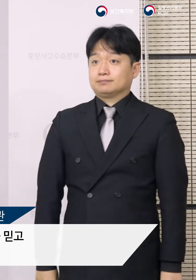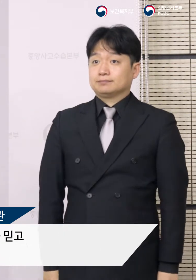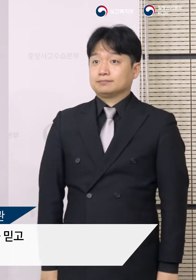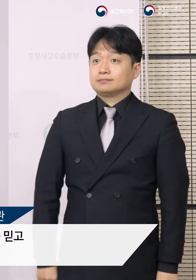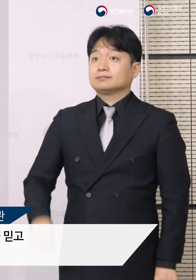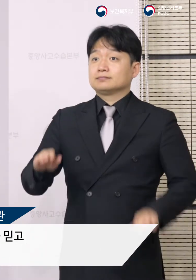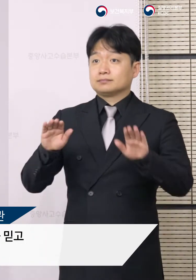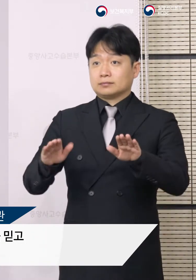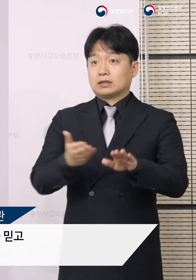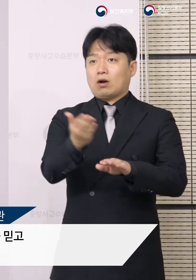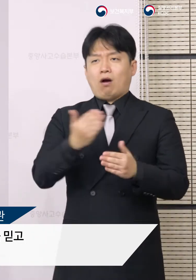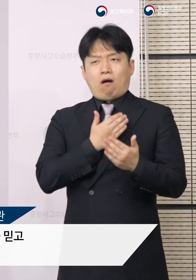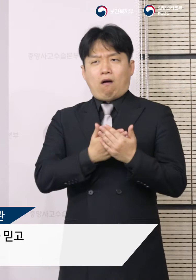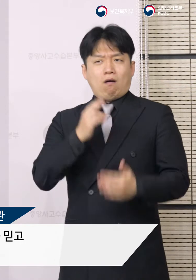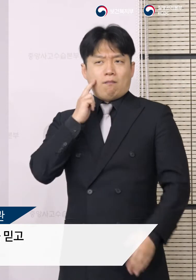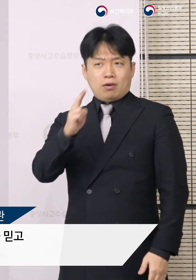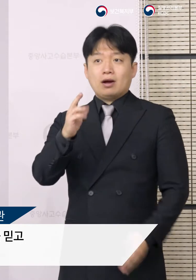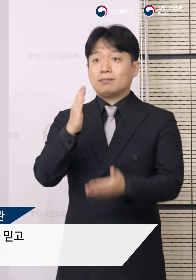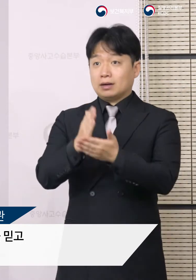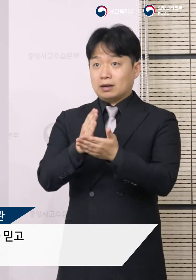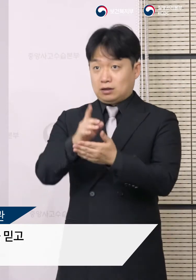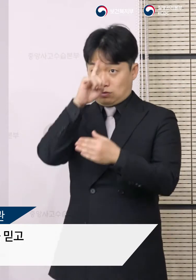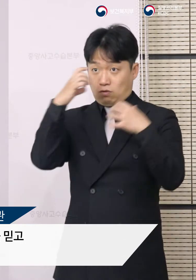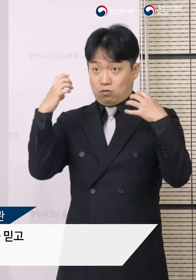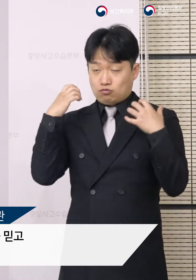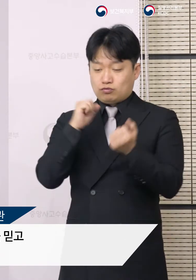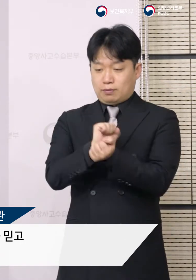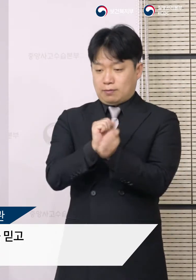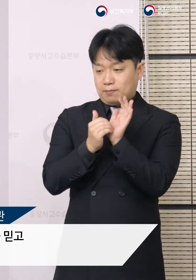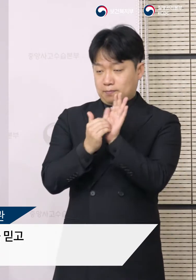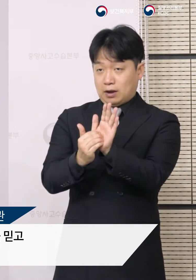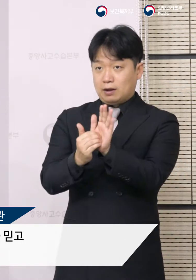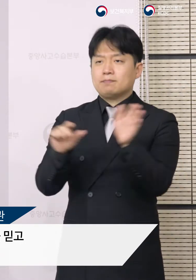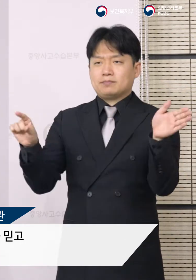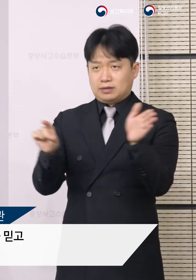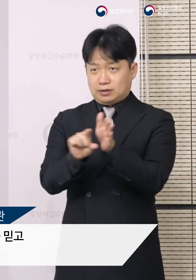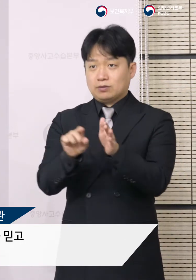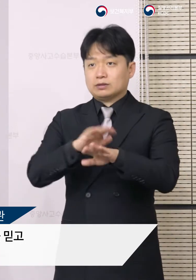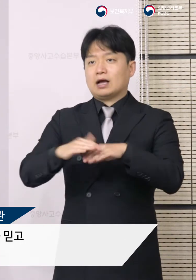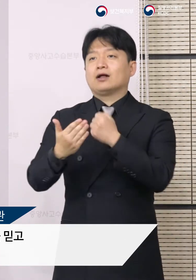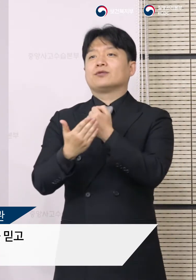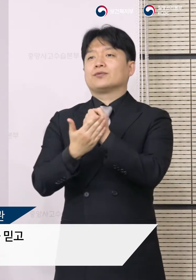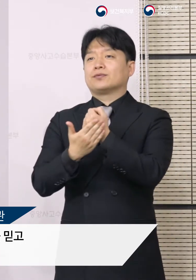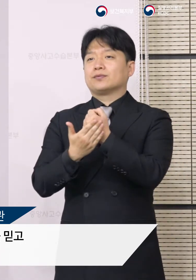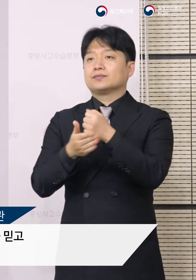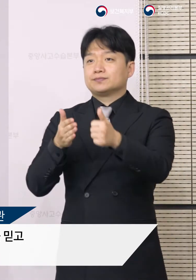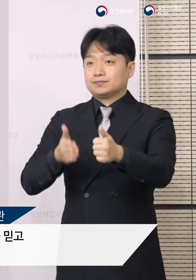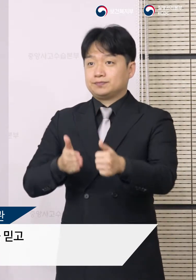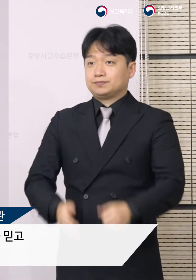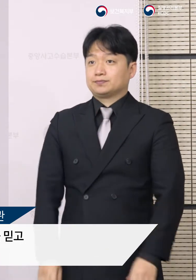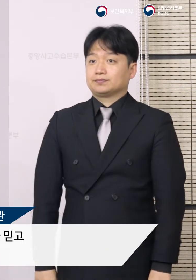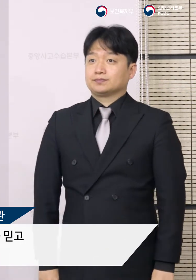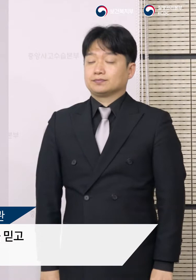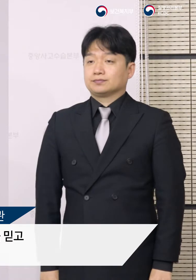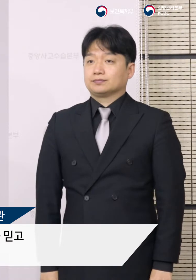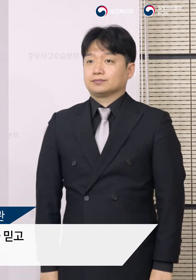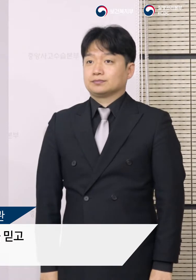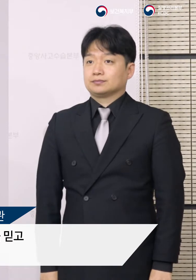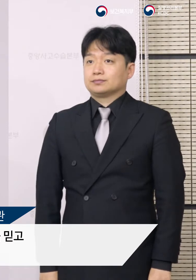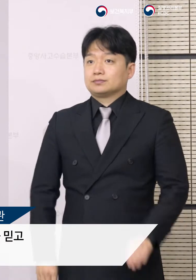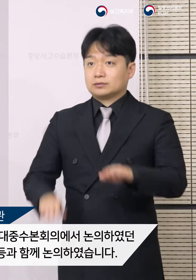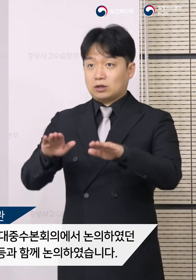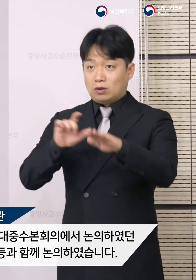국민들께서는 지나친 불안보다는 정부의 방역대책을 믿고 더욱 협력하여 주실 것을 당부드립니다.